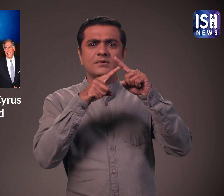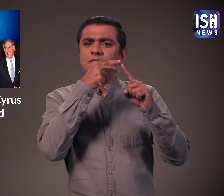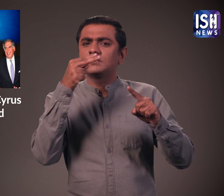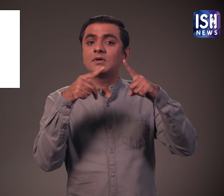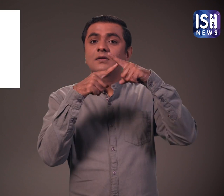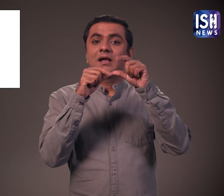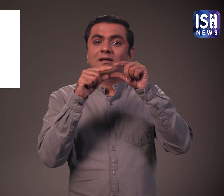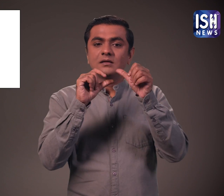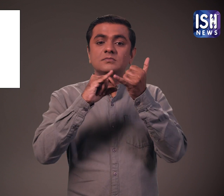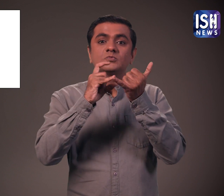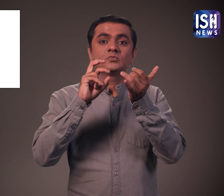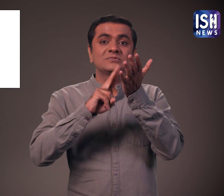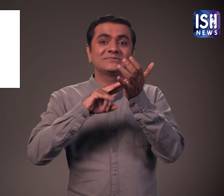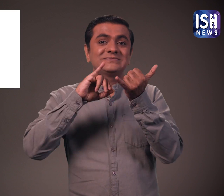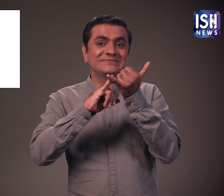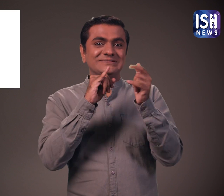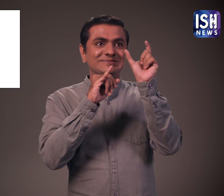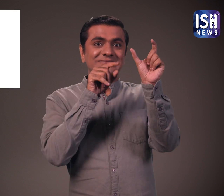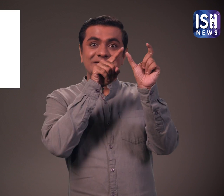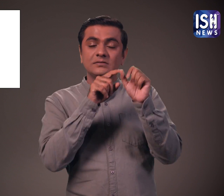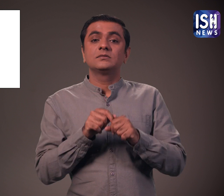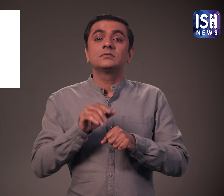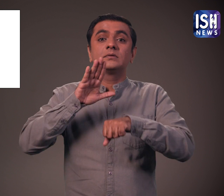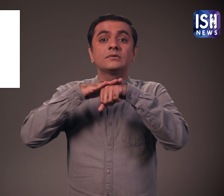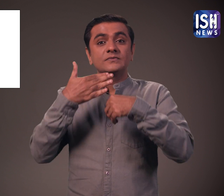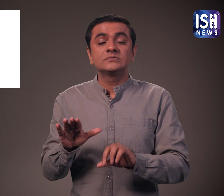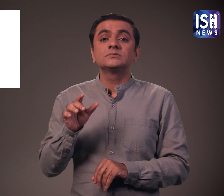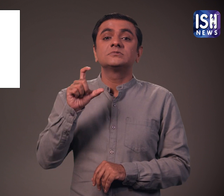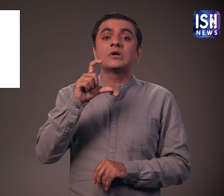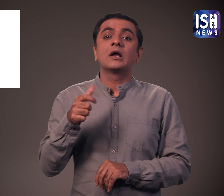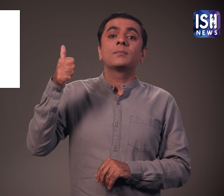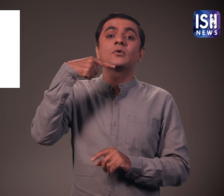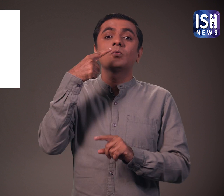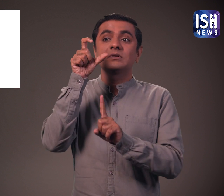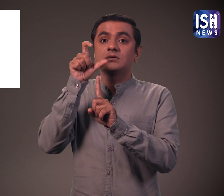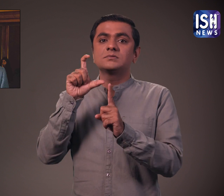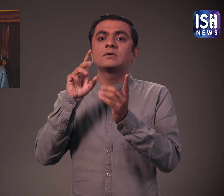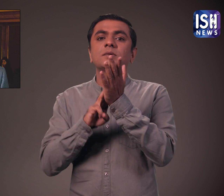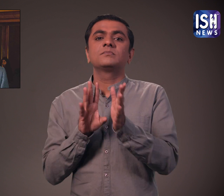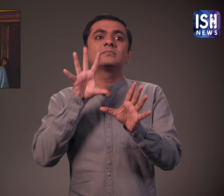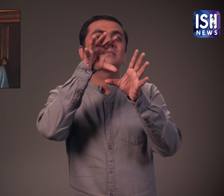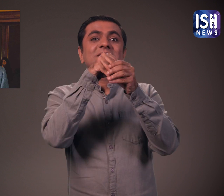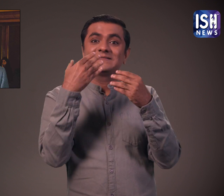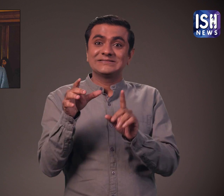टाटा संस के पूर्व अध्यक्ष साइरस मिस्त्री की कल 4 सितंबर 2022 को